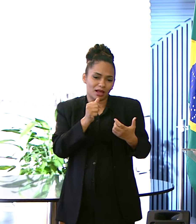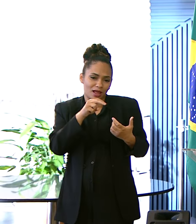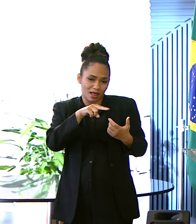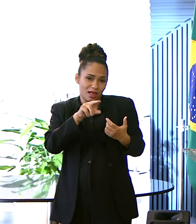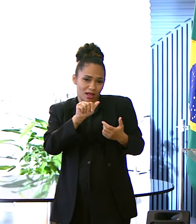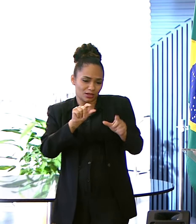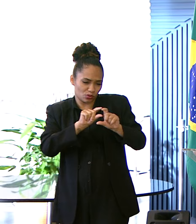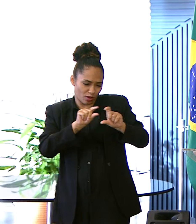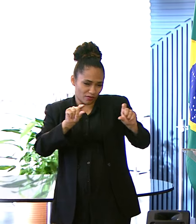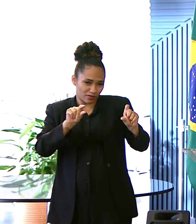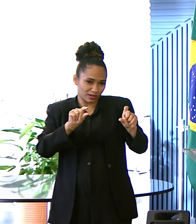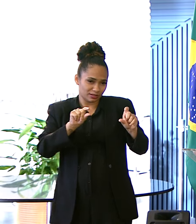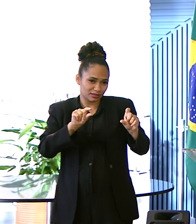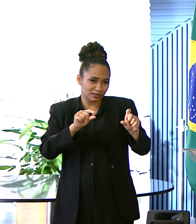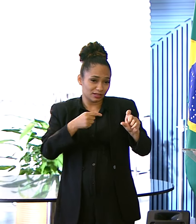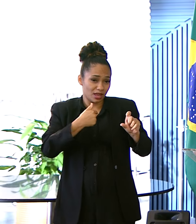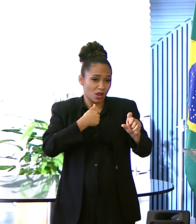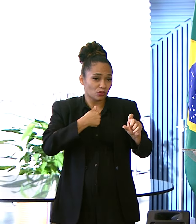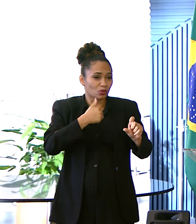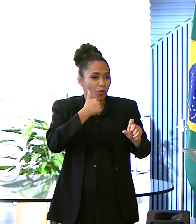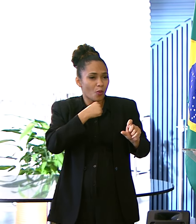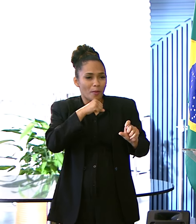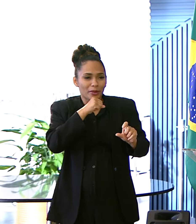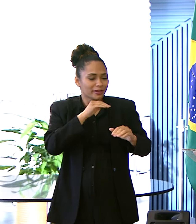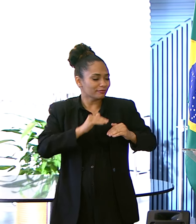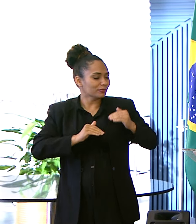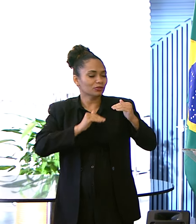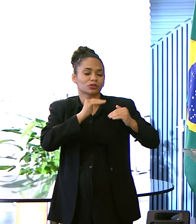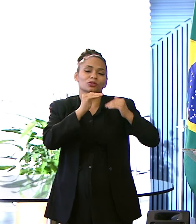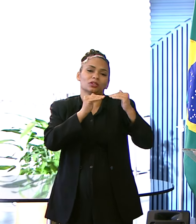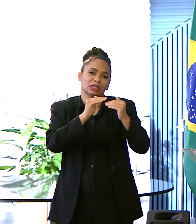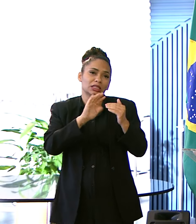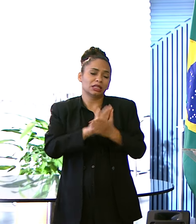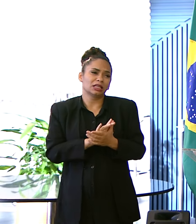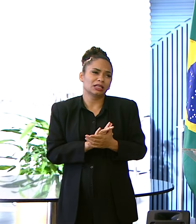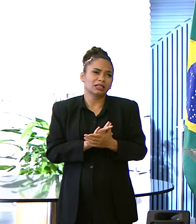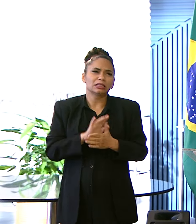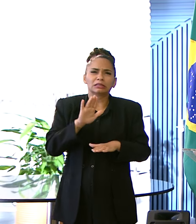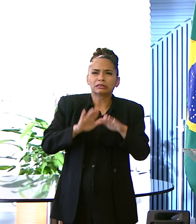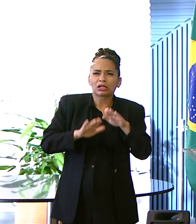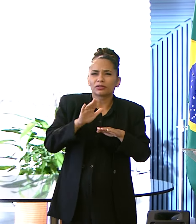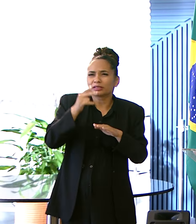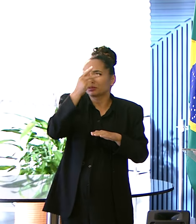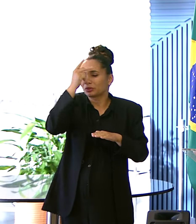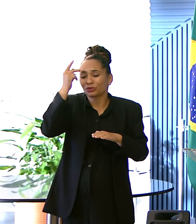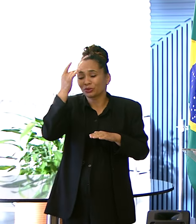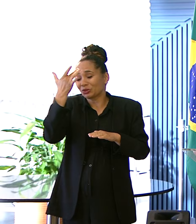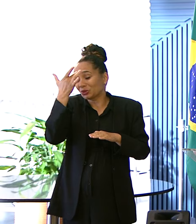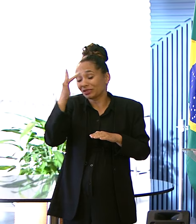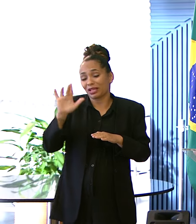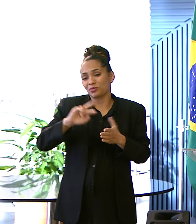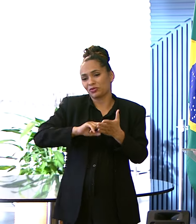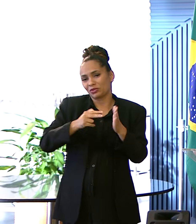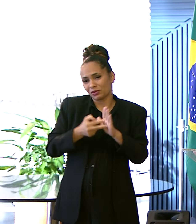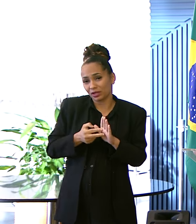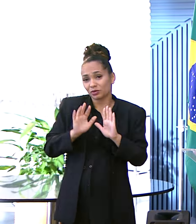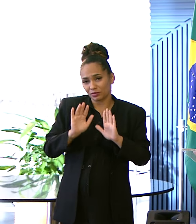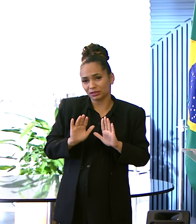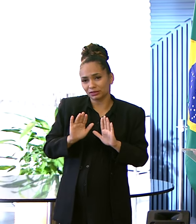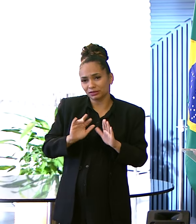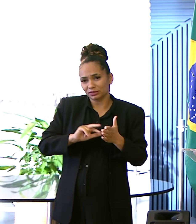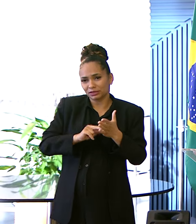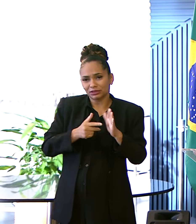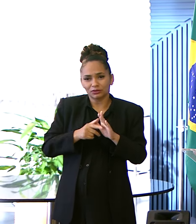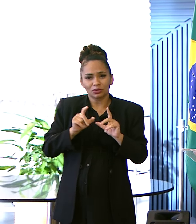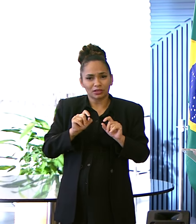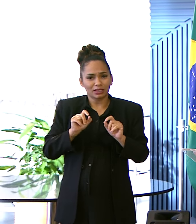mandou Que ela disse assim Eu sou uma mãe Em construção Talvez as pessoas Não tenham a dimensão Do que isso significa Mas é mais ou